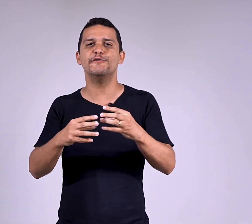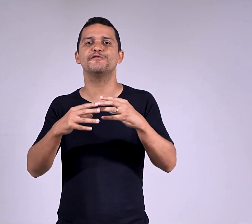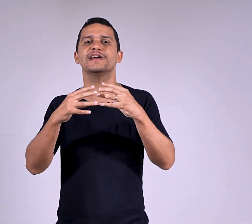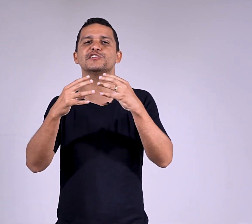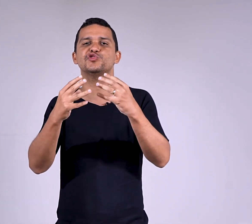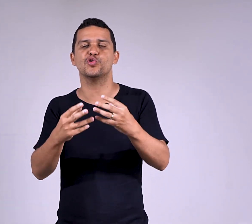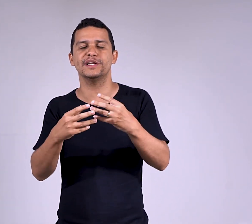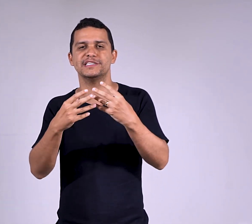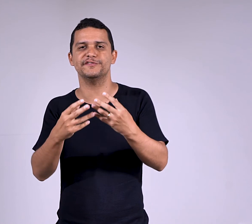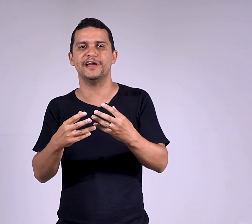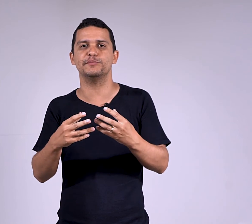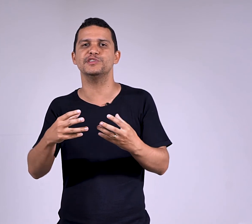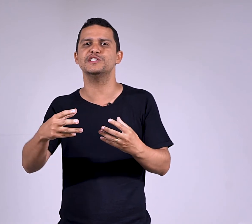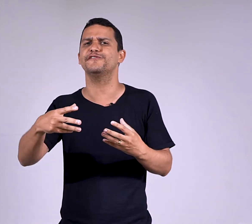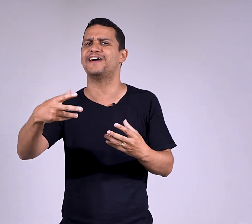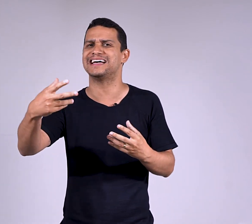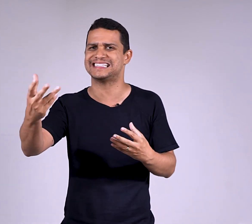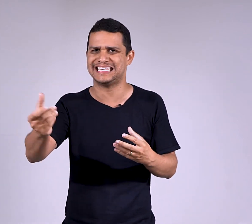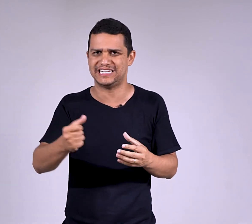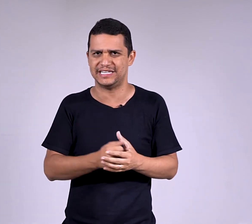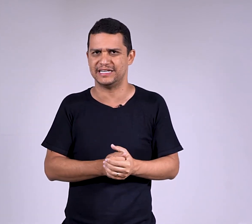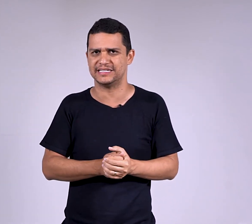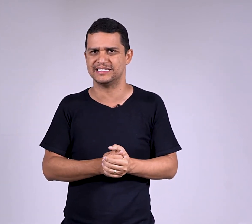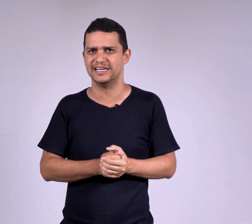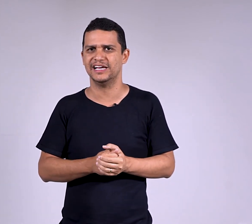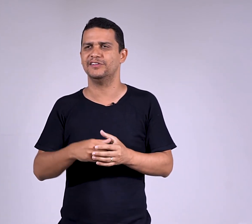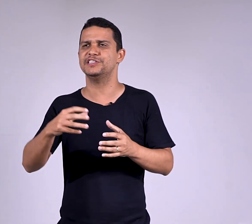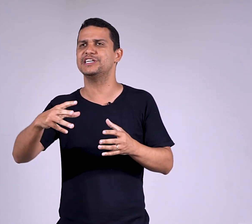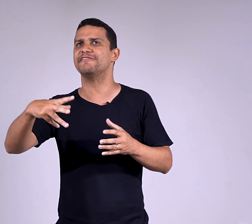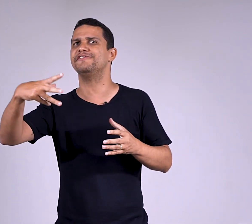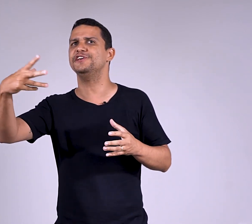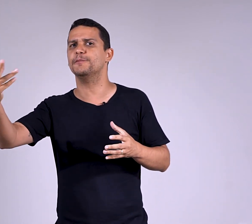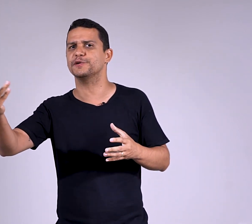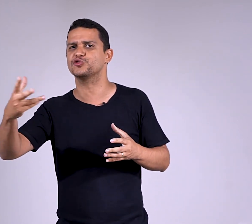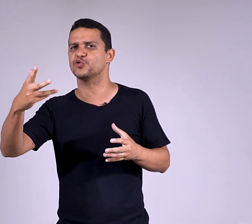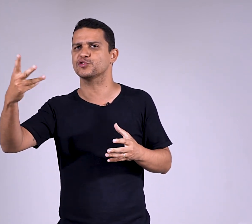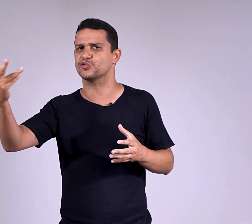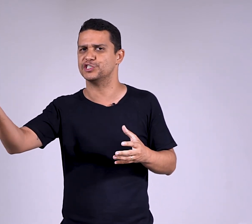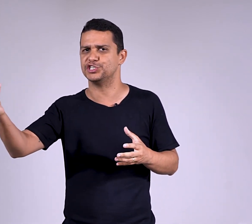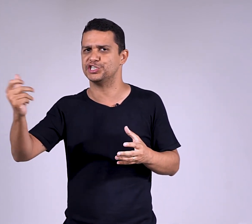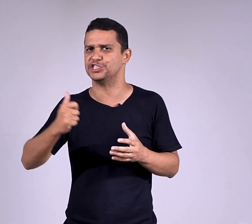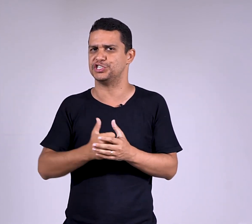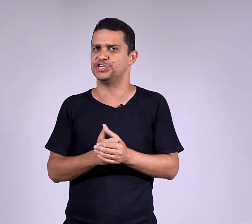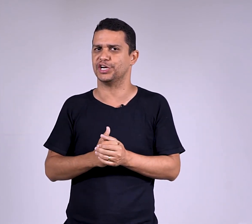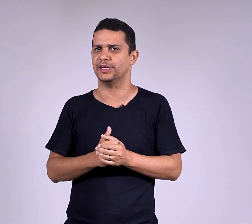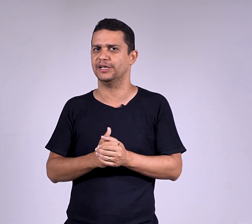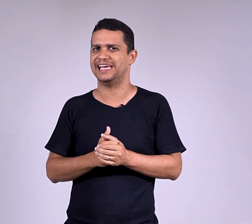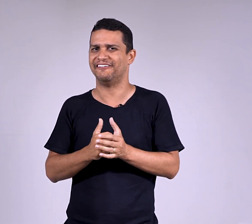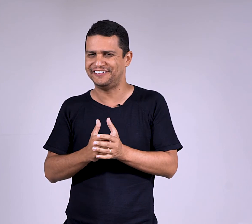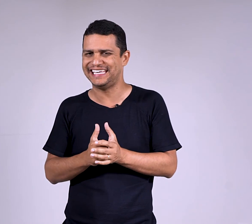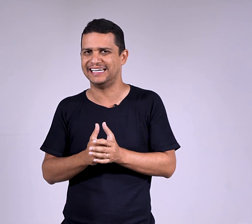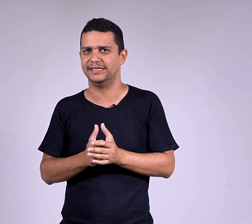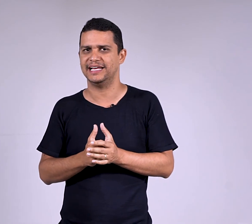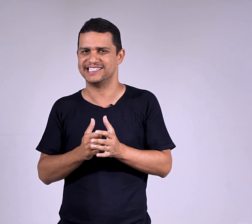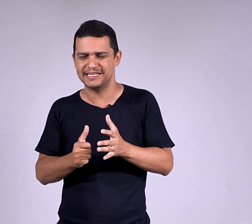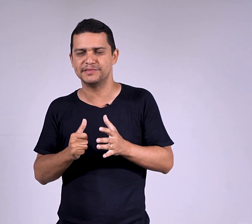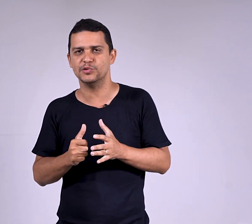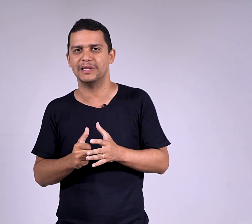flexione esse verbo. Não existe faz em dias. Não existe haviam pessoas com sentido de existir. Havia. É sempre singular.